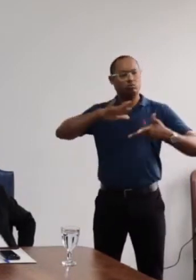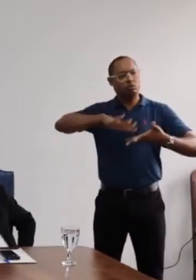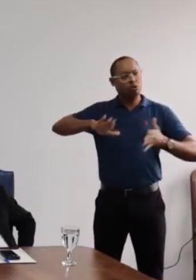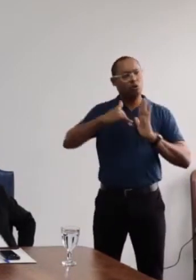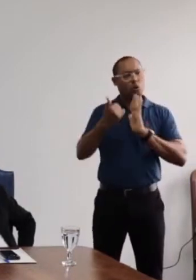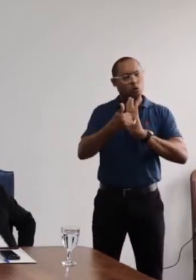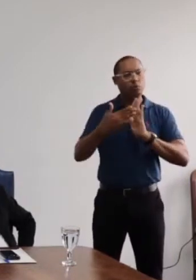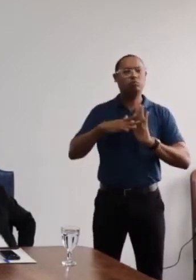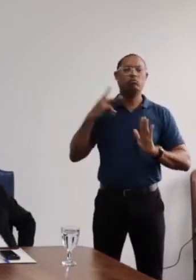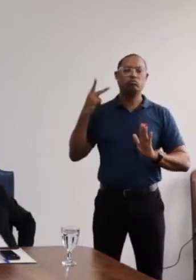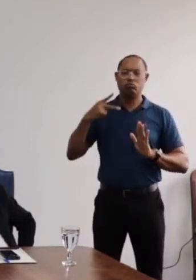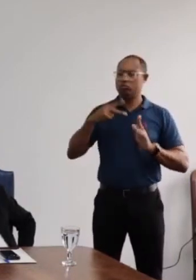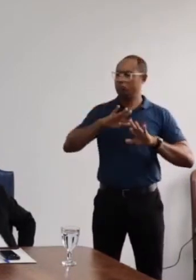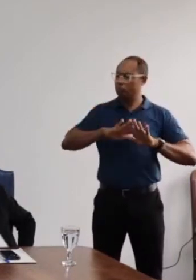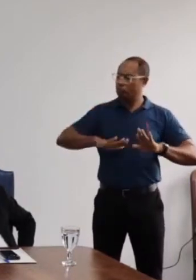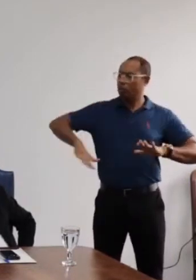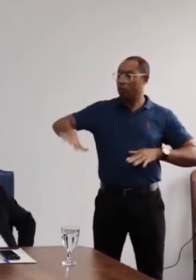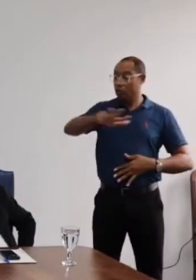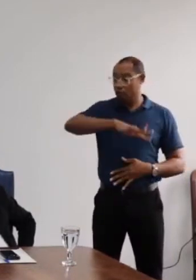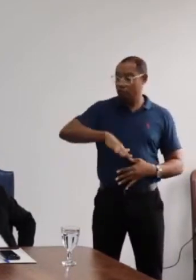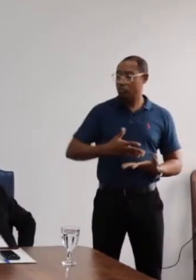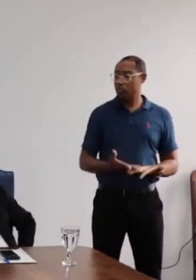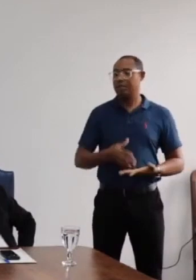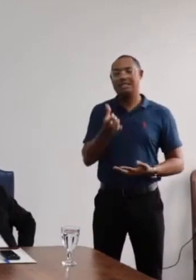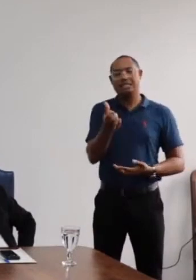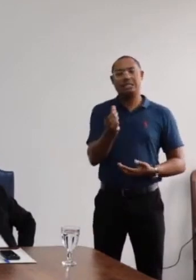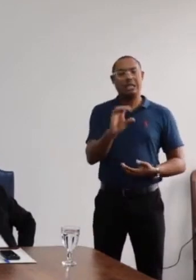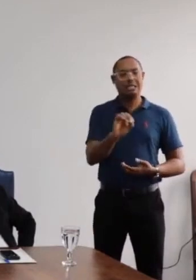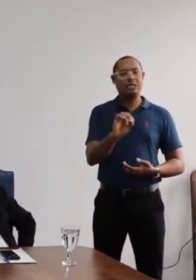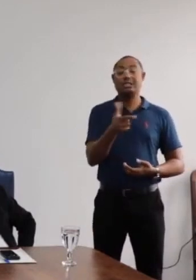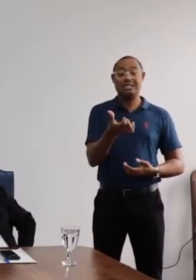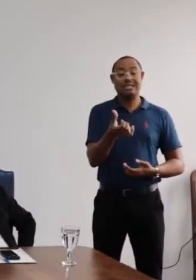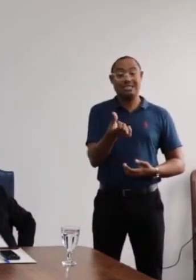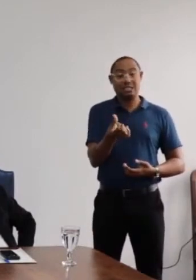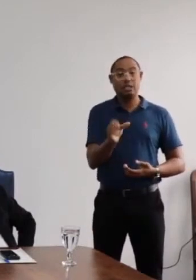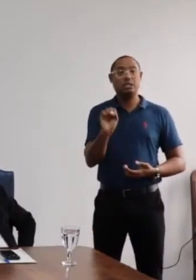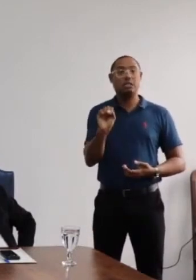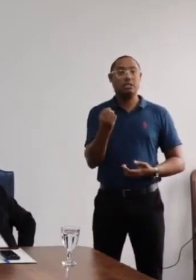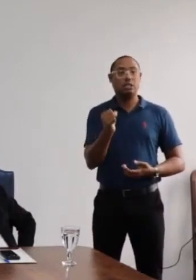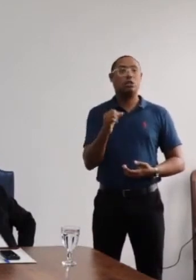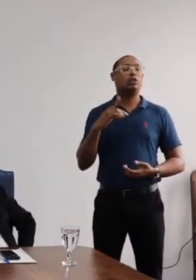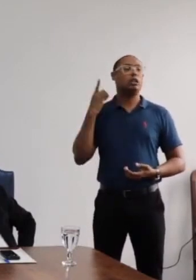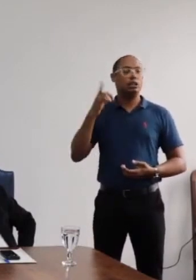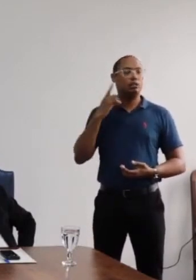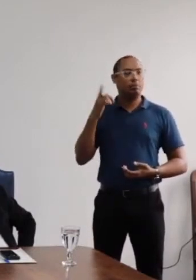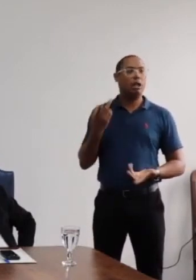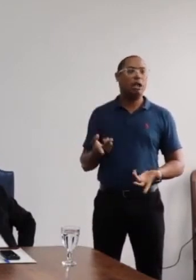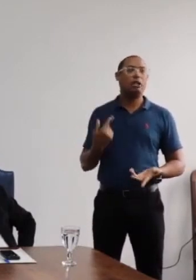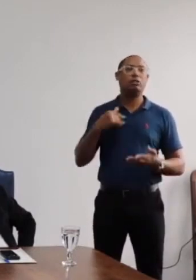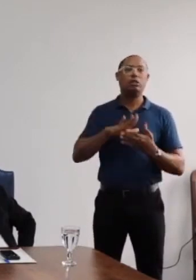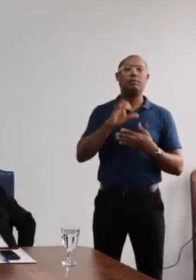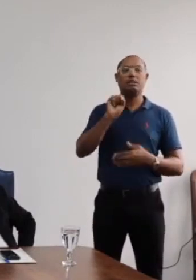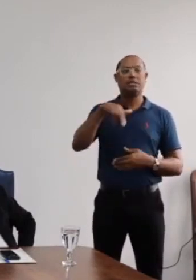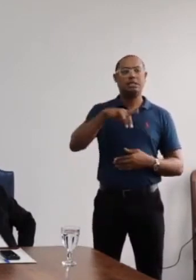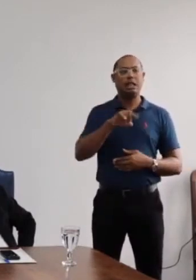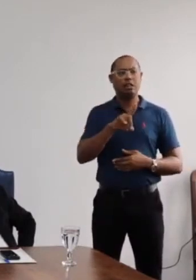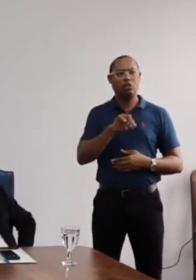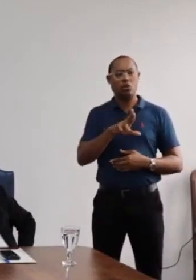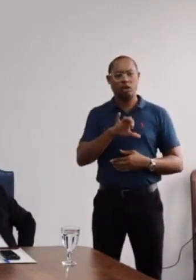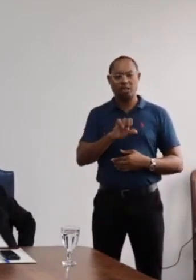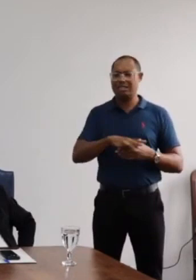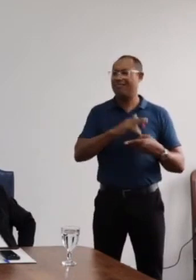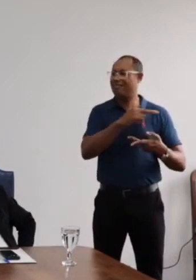nós contamos, felizmente, com a participação de 68 deputados e senadores, inclusive,